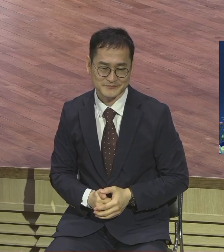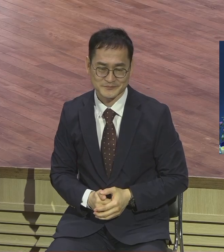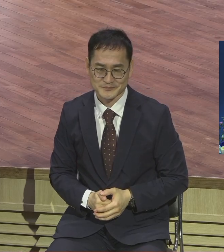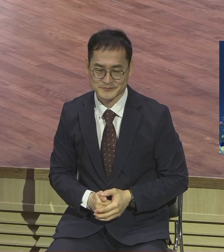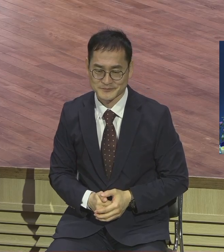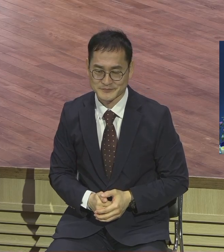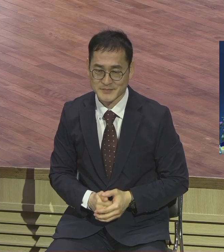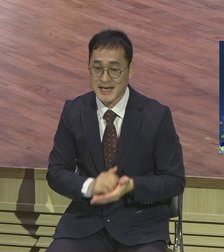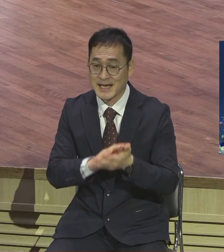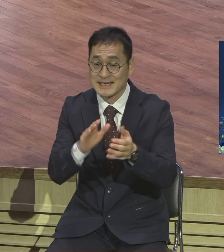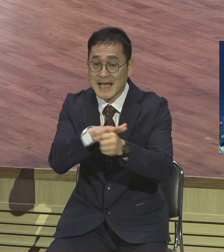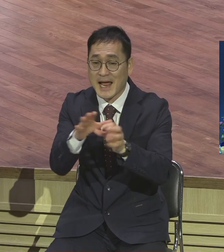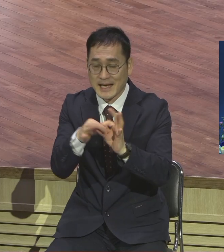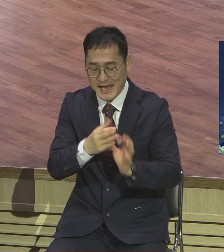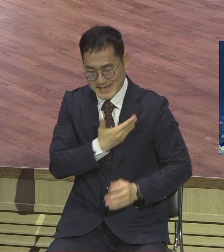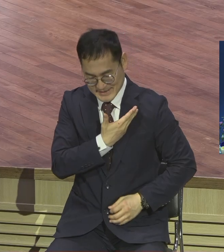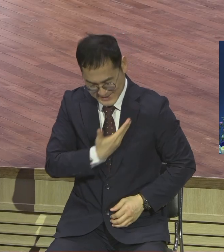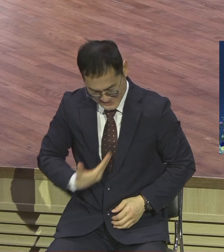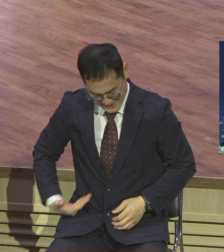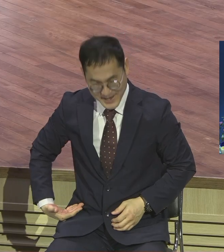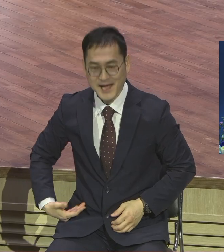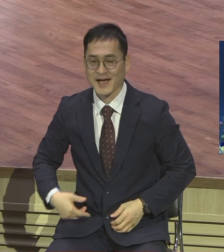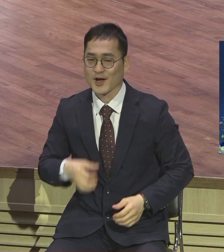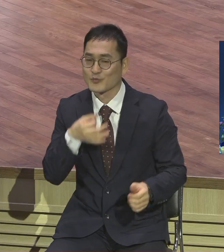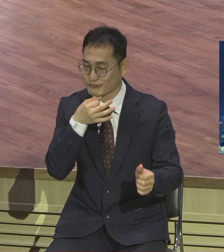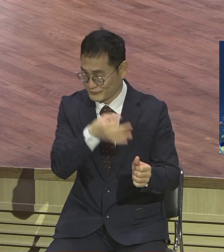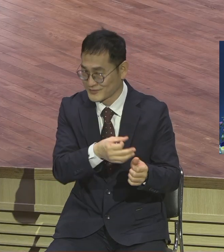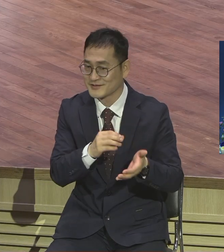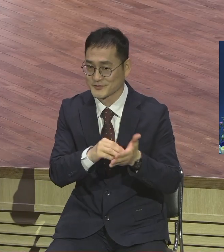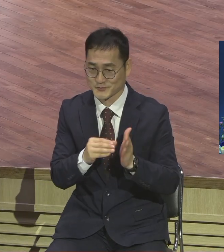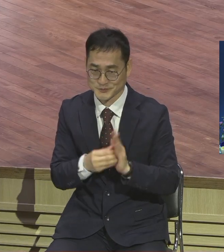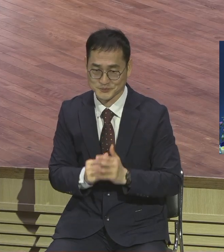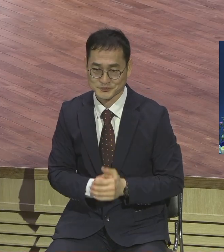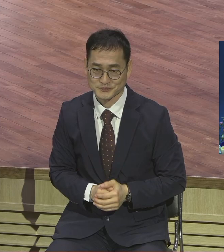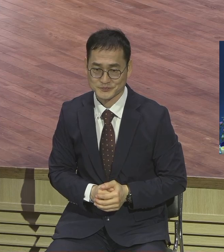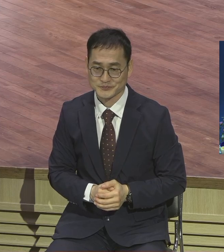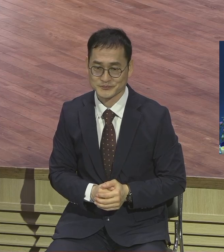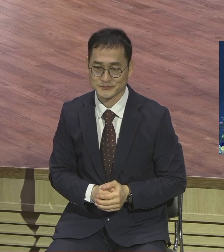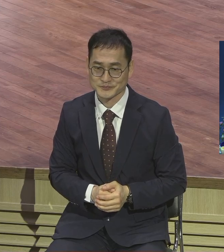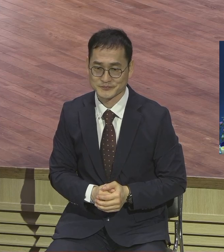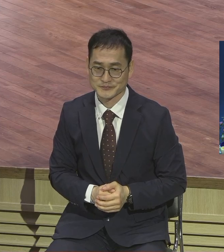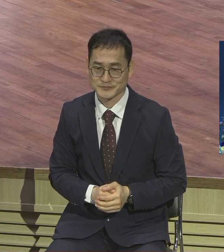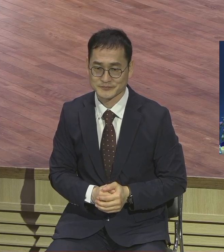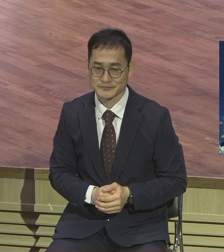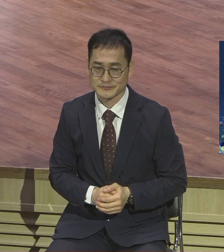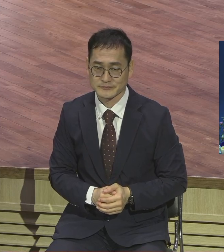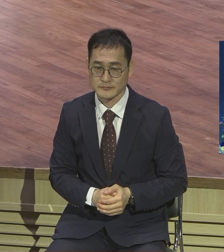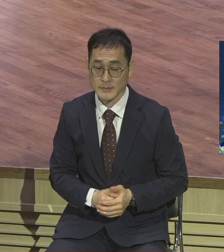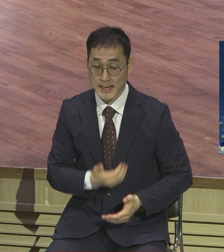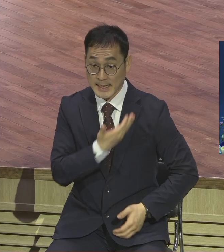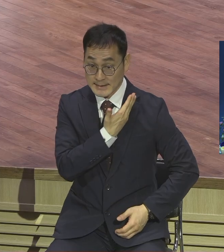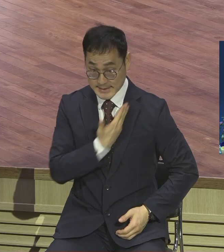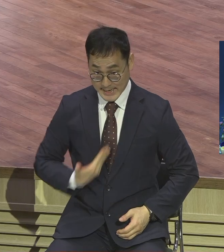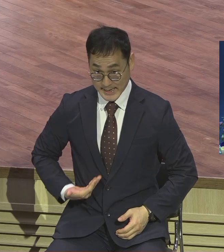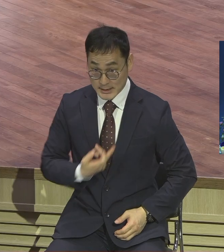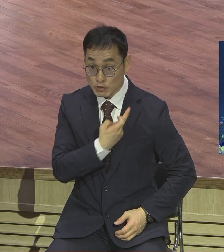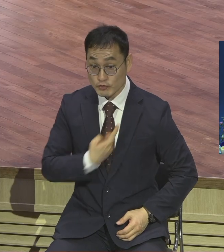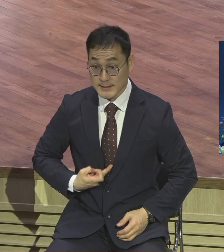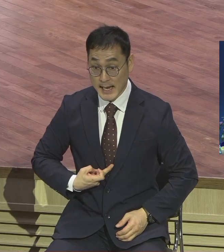요한은 요한복음을 기록하면서 다른 제자들의 이름은 기록하지만 자신의 이름은 기록하지 않았어요 그러면서